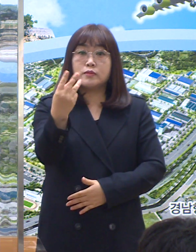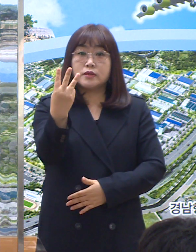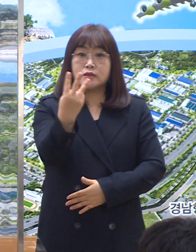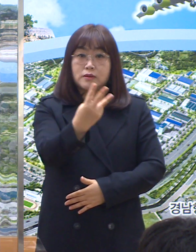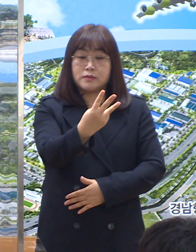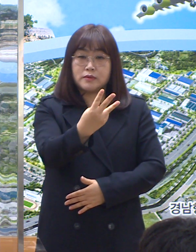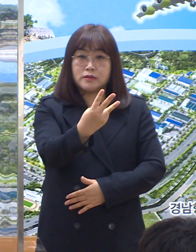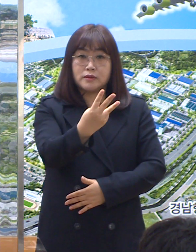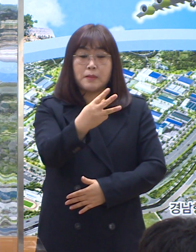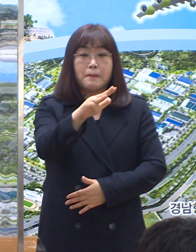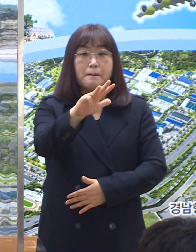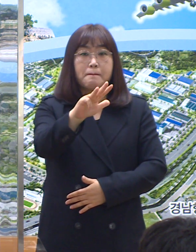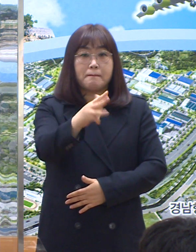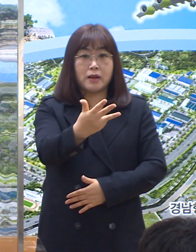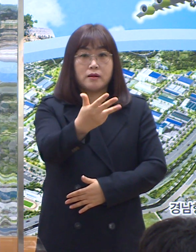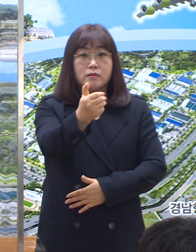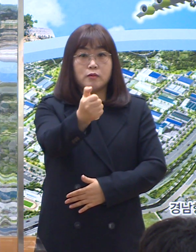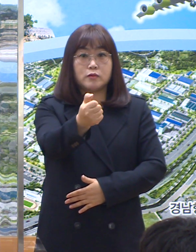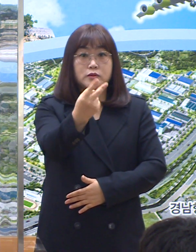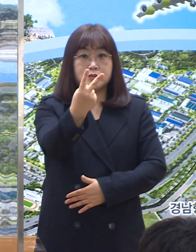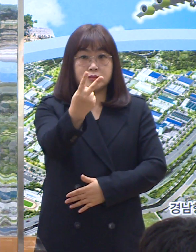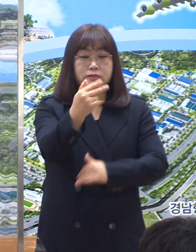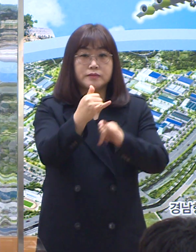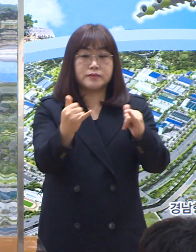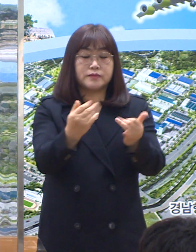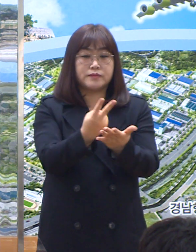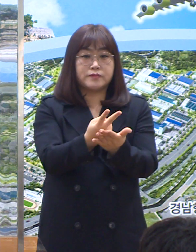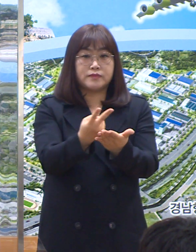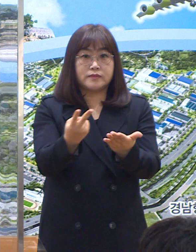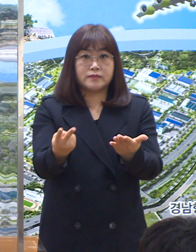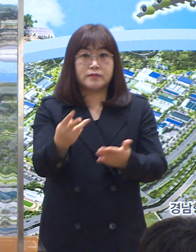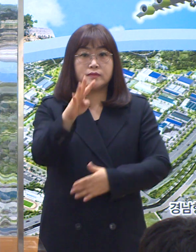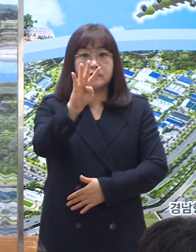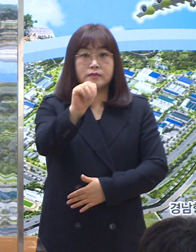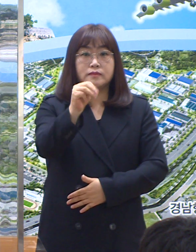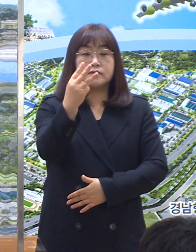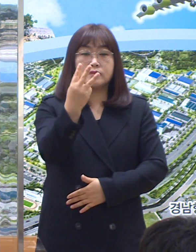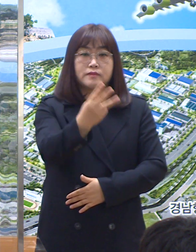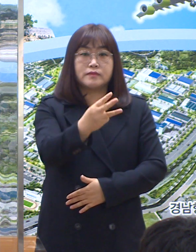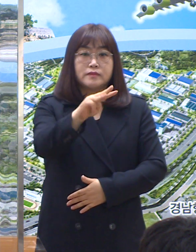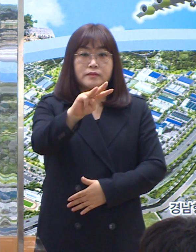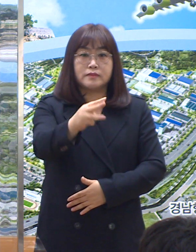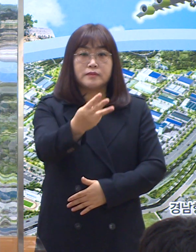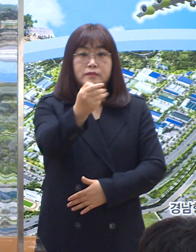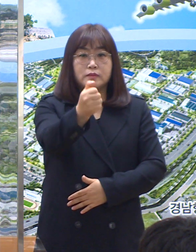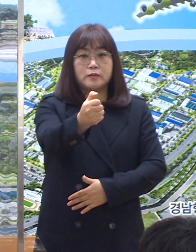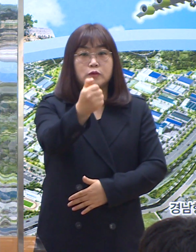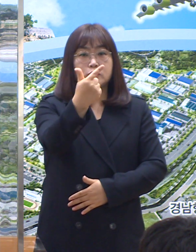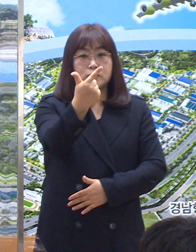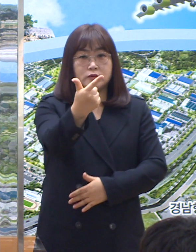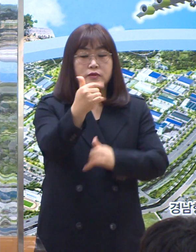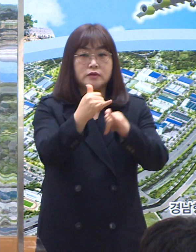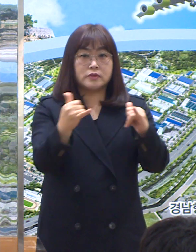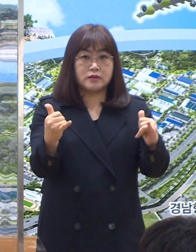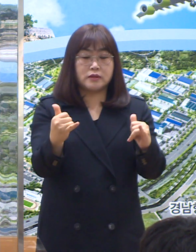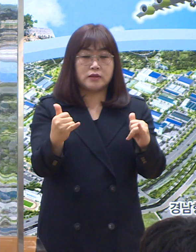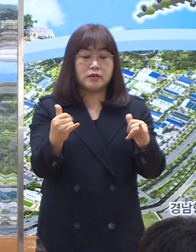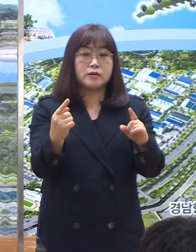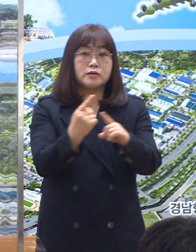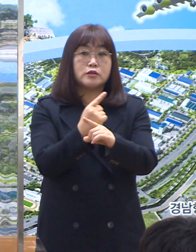,852명이고 완치자는 4만 3,356명이며